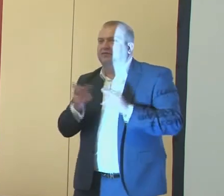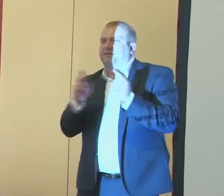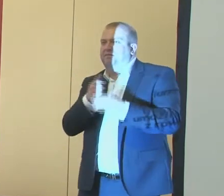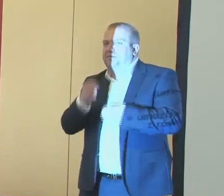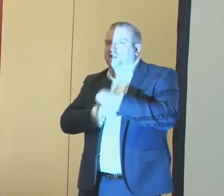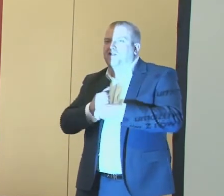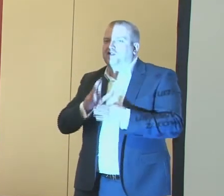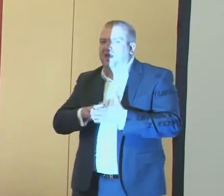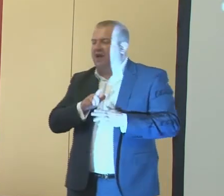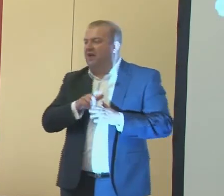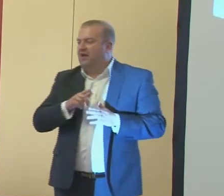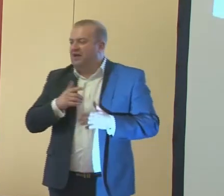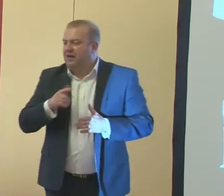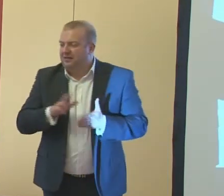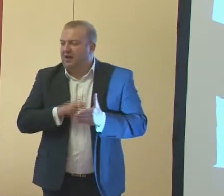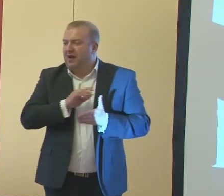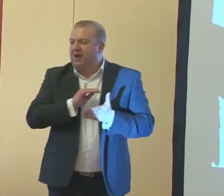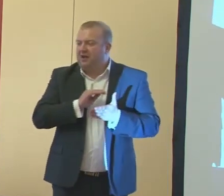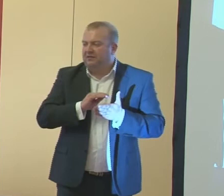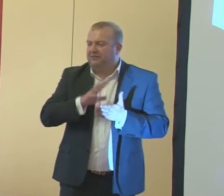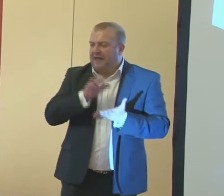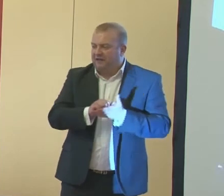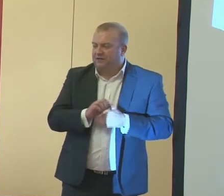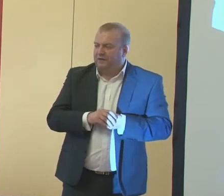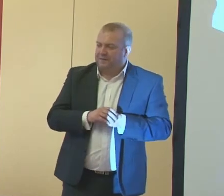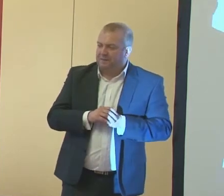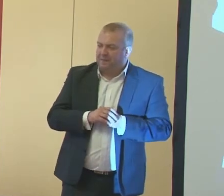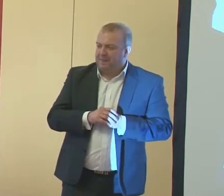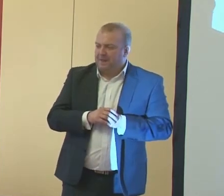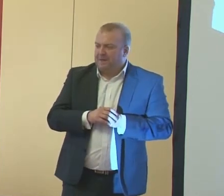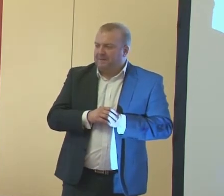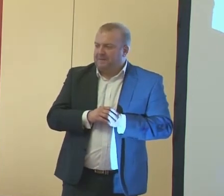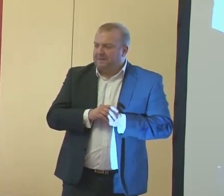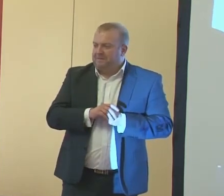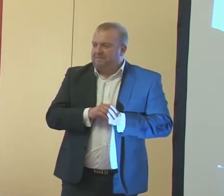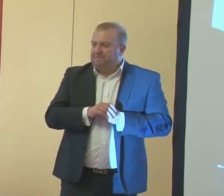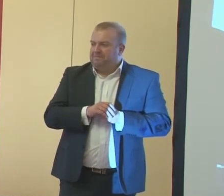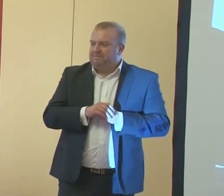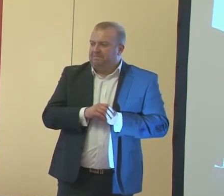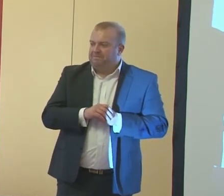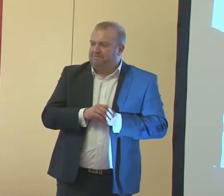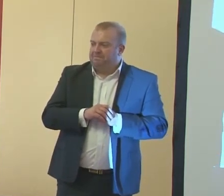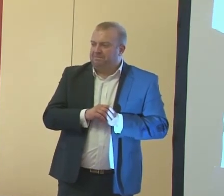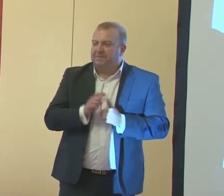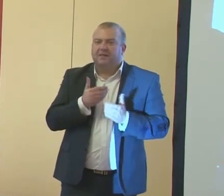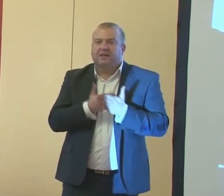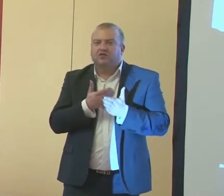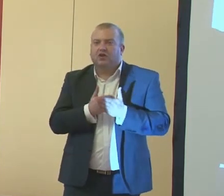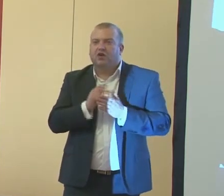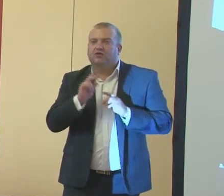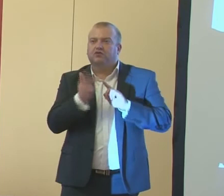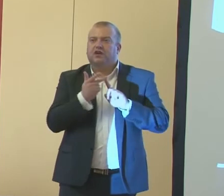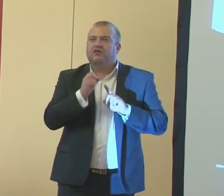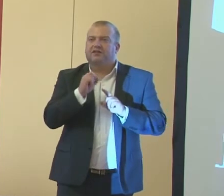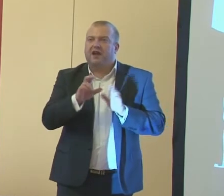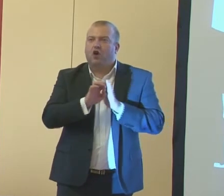pracować na lekcjach, ale i mają większą motywację do nauki. Lekcje są przy tym również atrakcyjne. I dlaczego trzecie tak